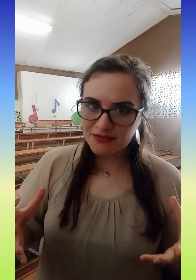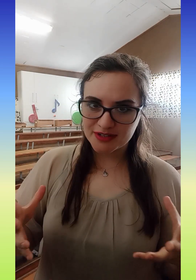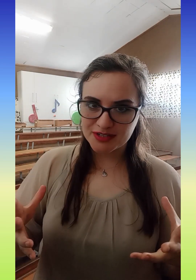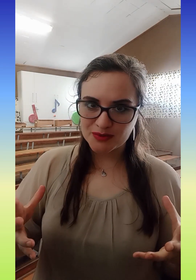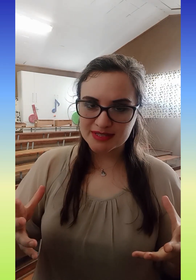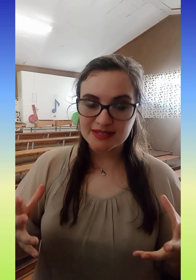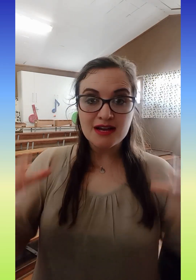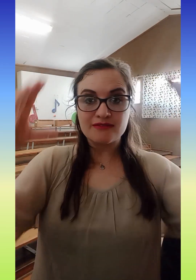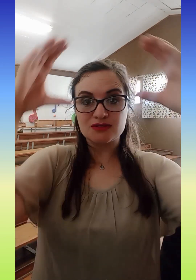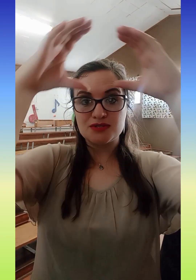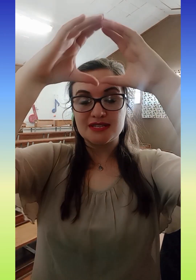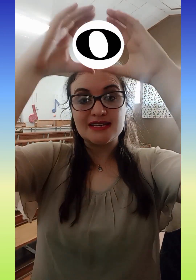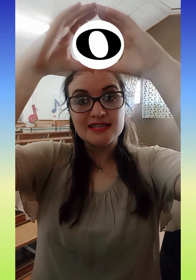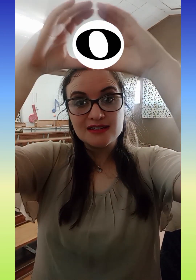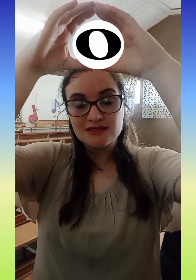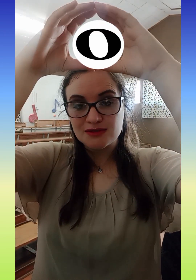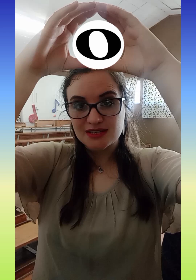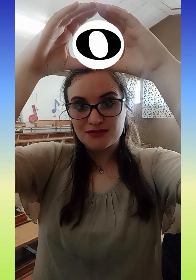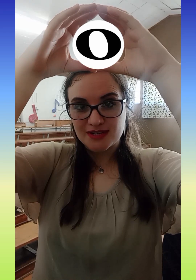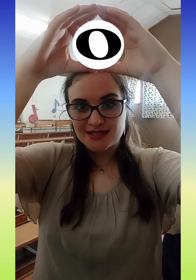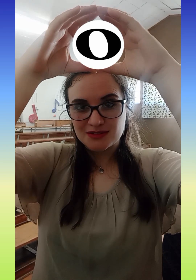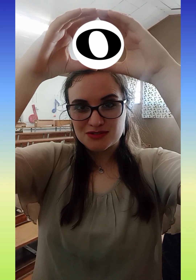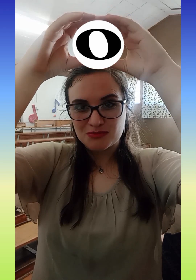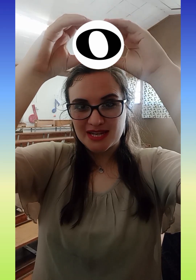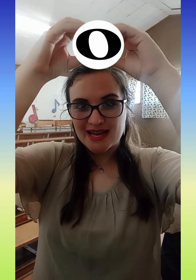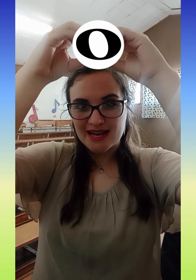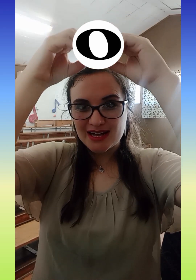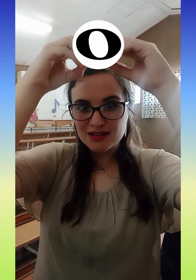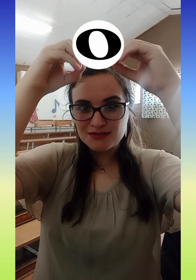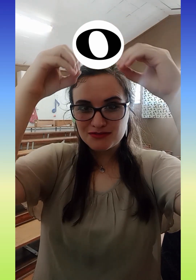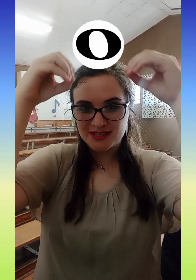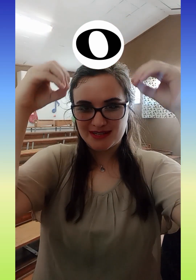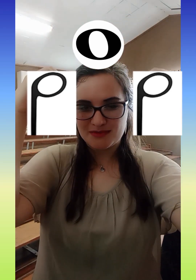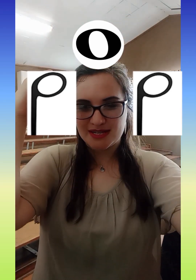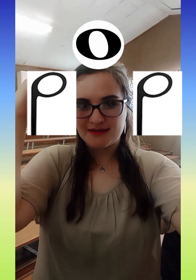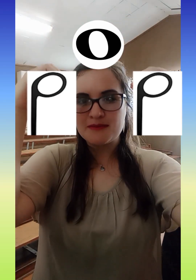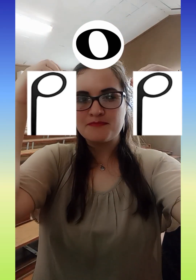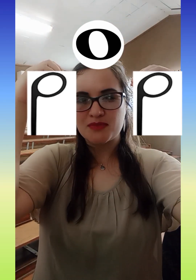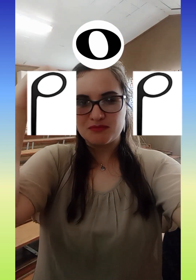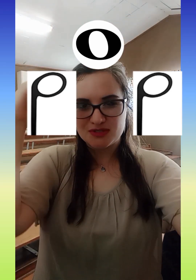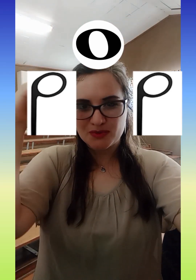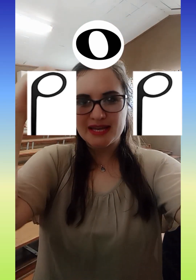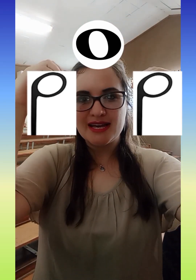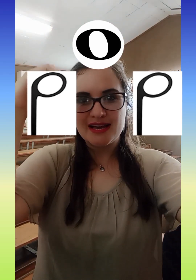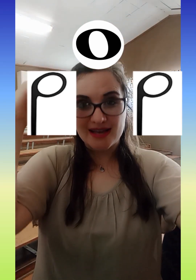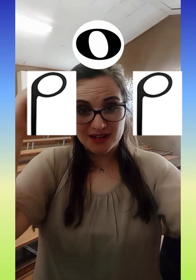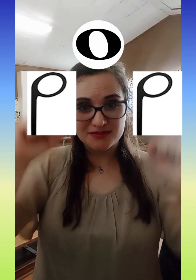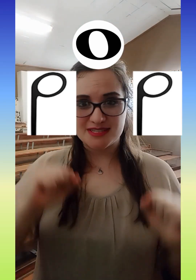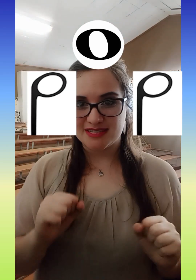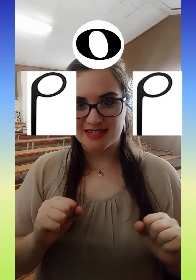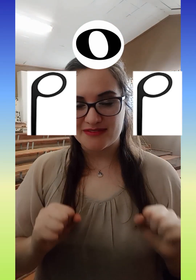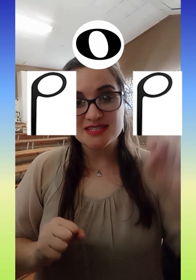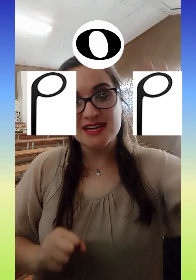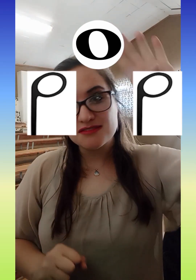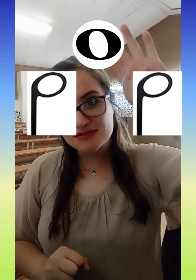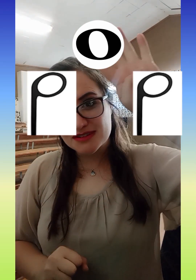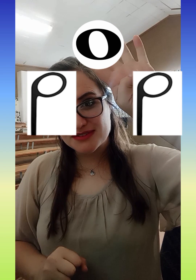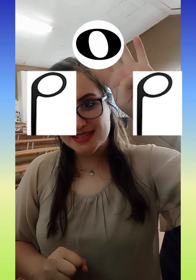noot. Want ons het die heel noot gevat en ons toch in die helfte gebrek. Twee helftes te kry. Wat is die helfte van vier?